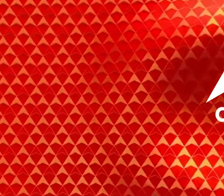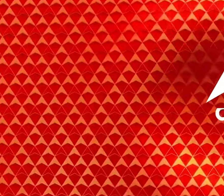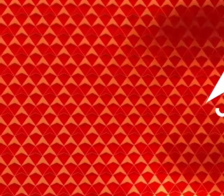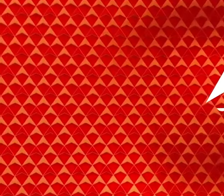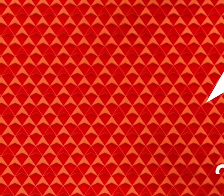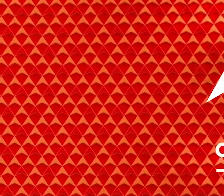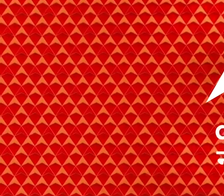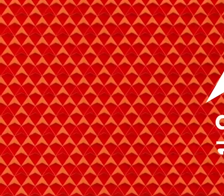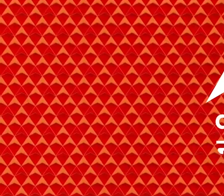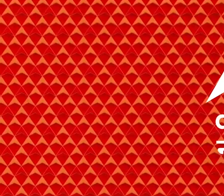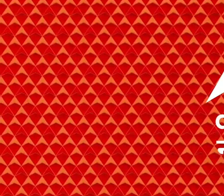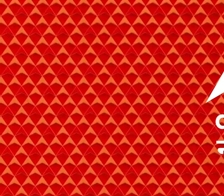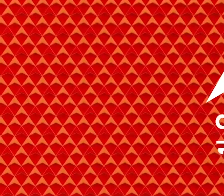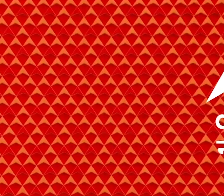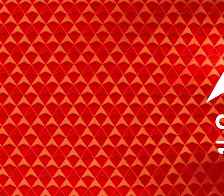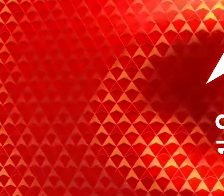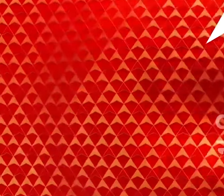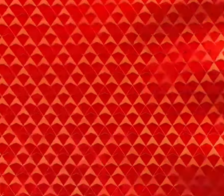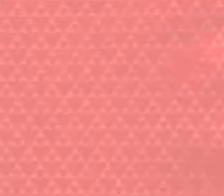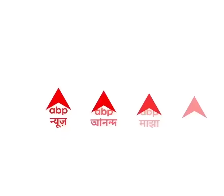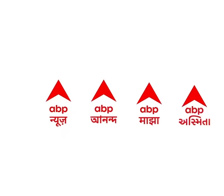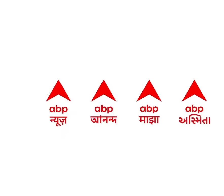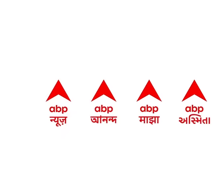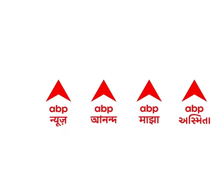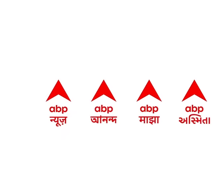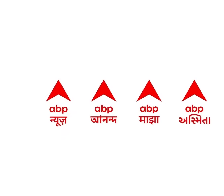एबीपी नियूज आपको रखे आगे